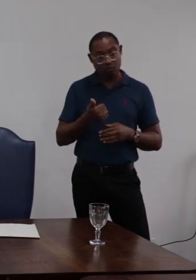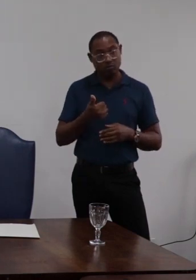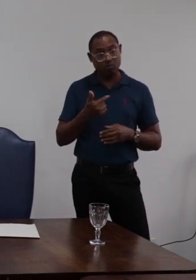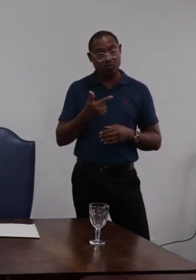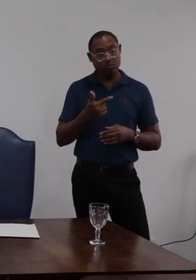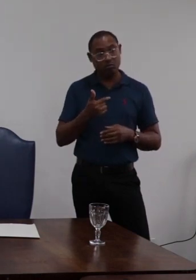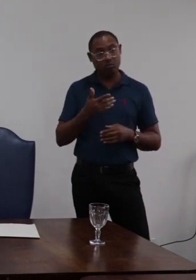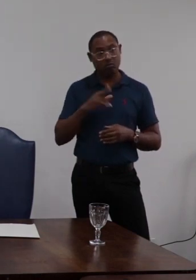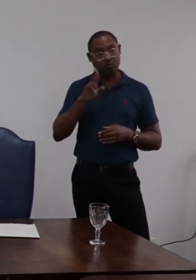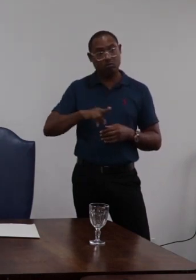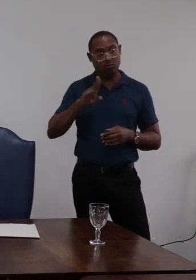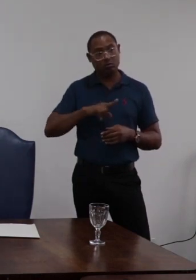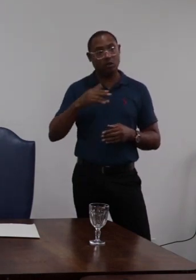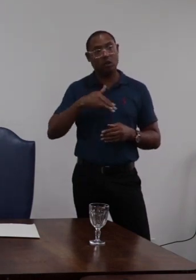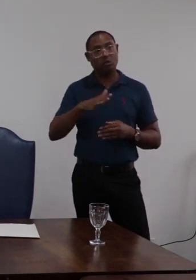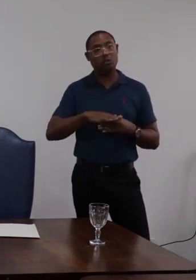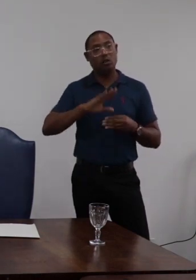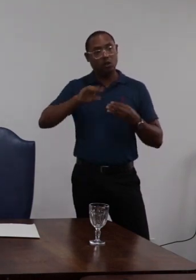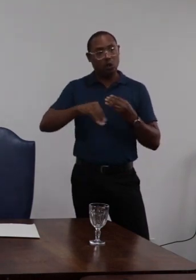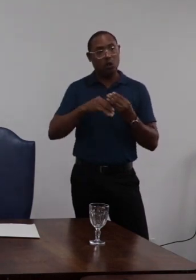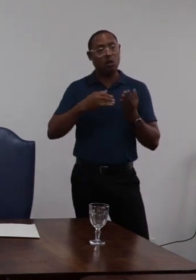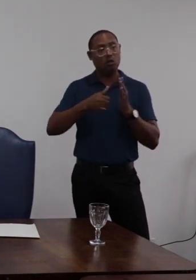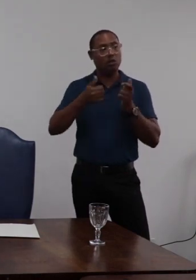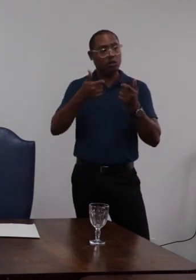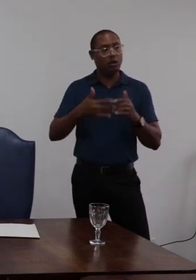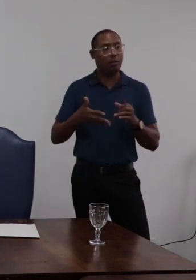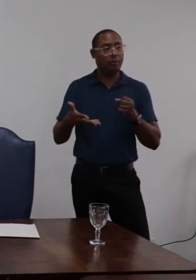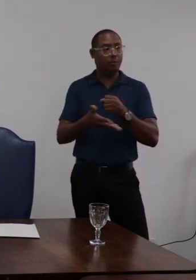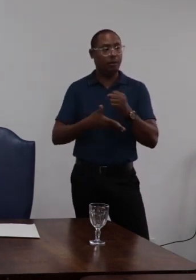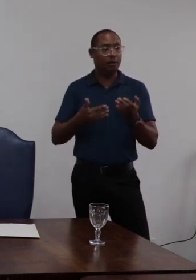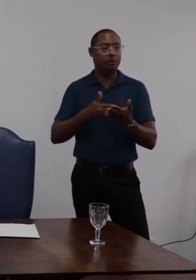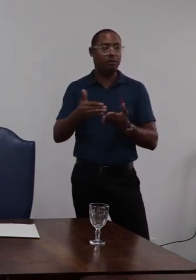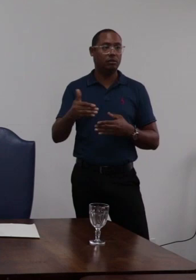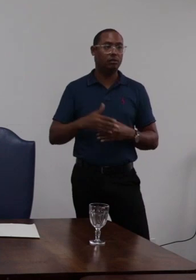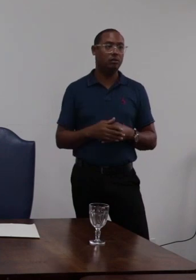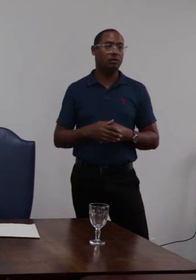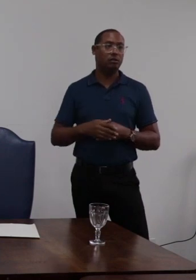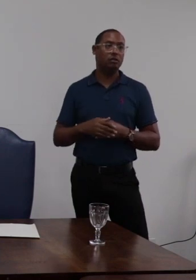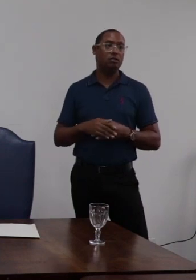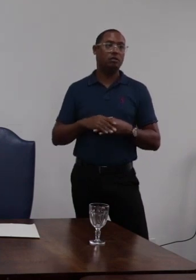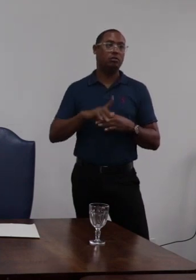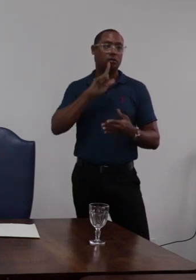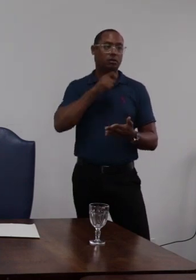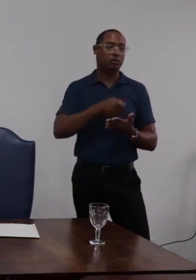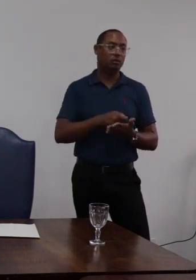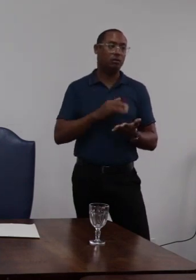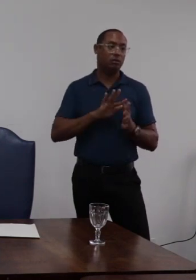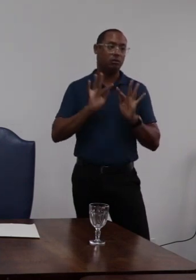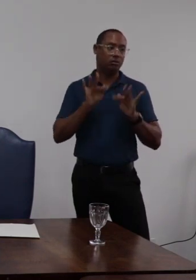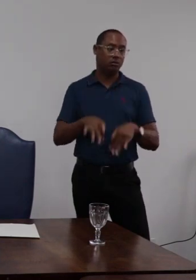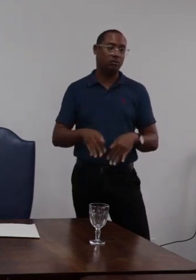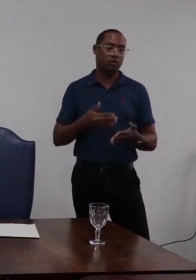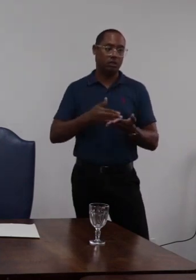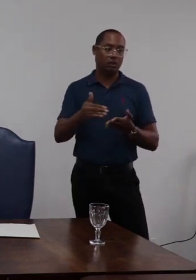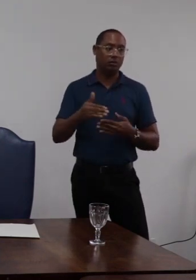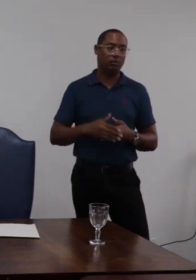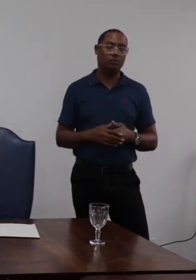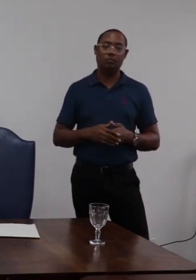que foi bastante utilizado para endossar ou para servir de base para a decisão final do magnífico reitor